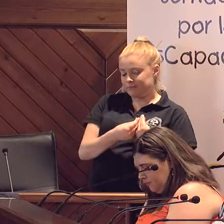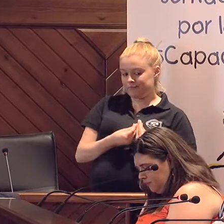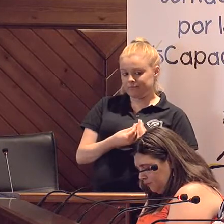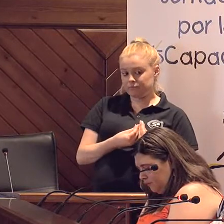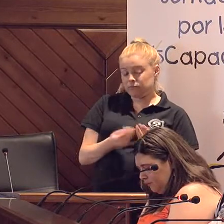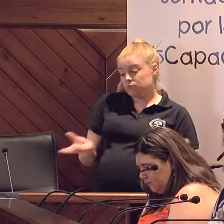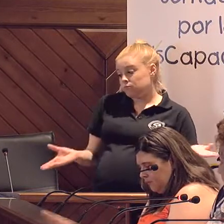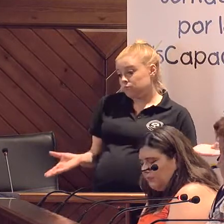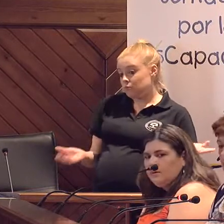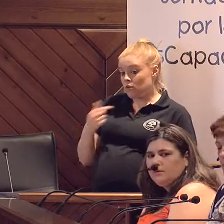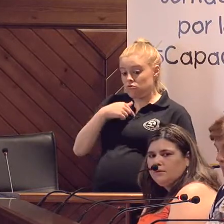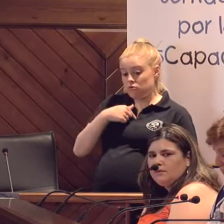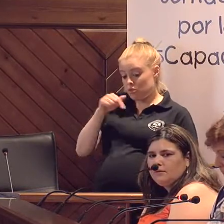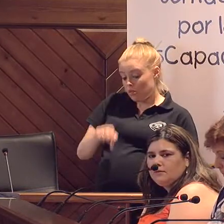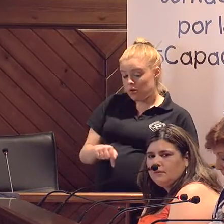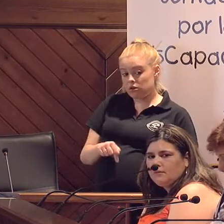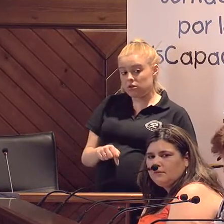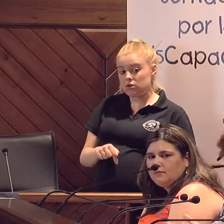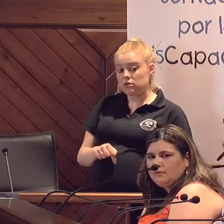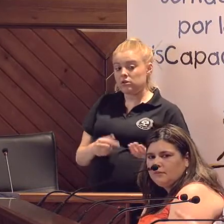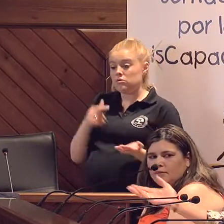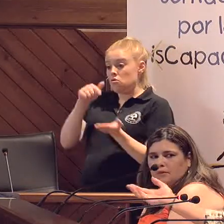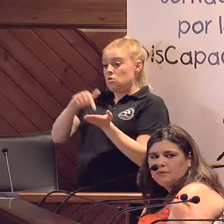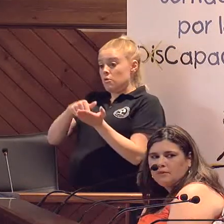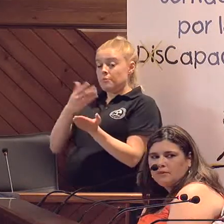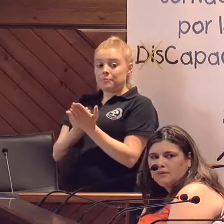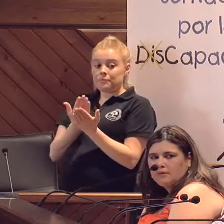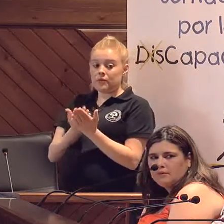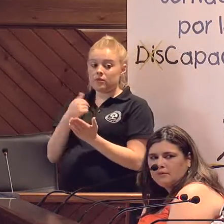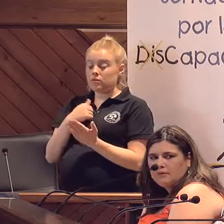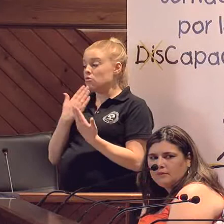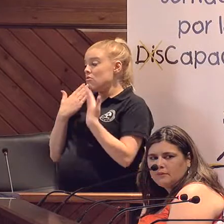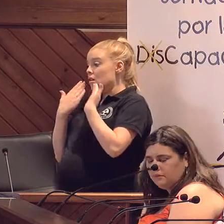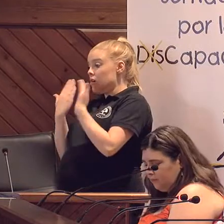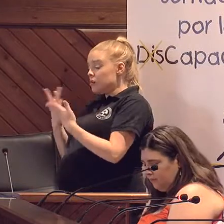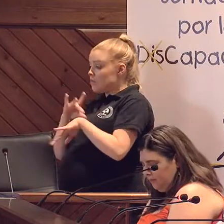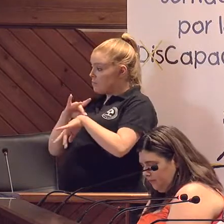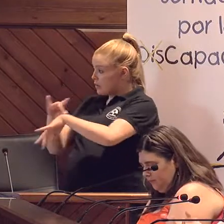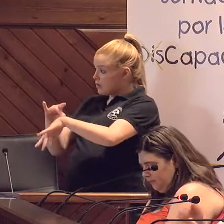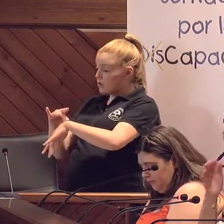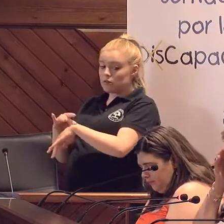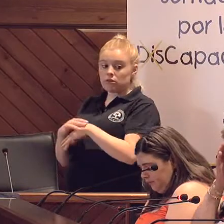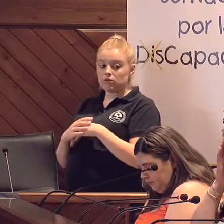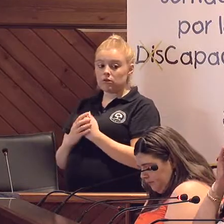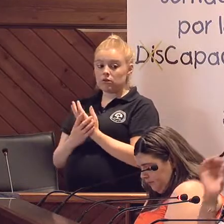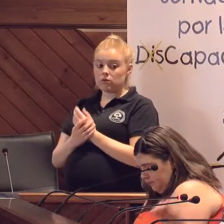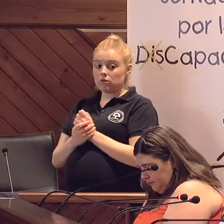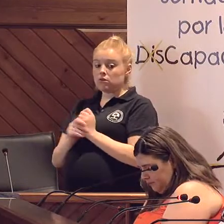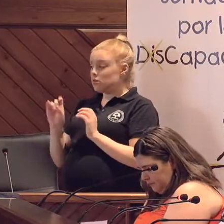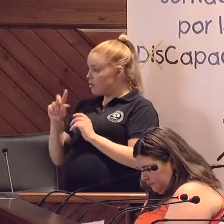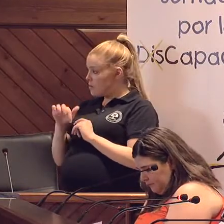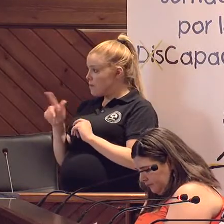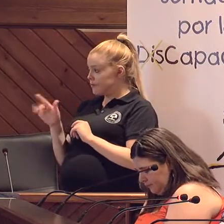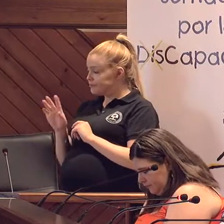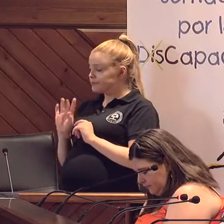Yo, desde aquí, la verdad, que sí reivindico eso y agradezco la invitación que Isma Eres, que